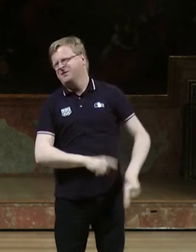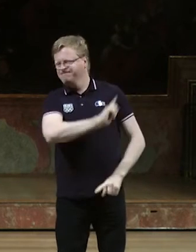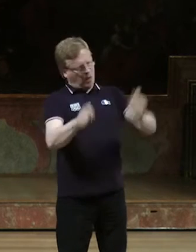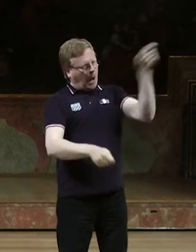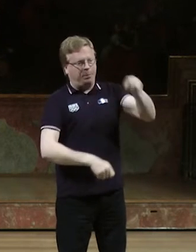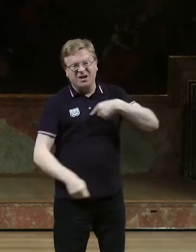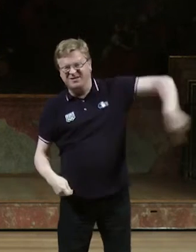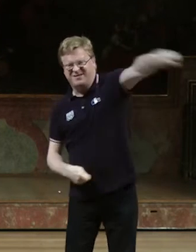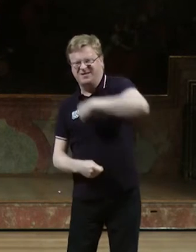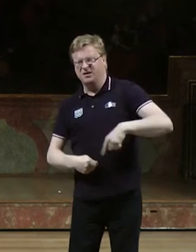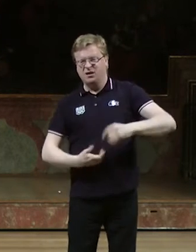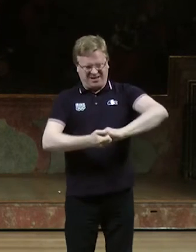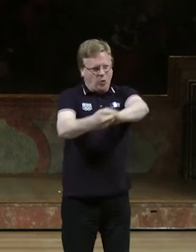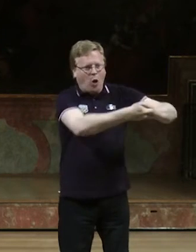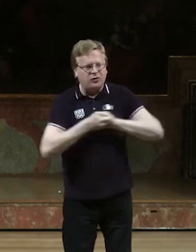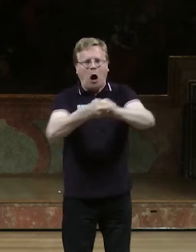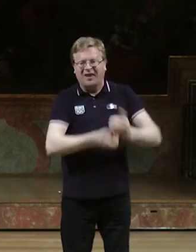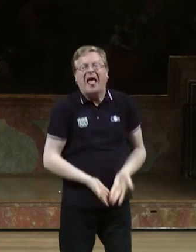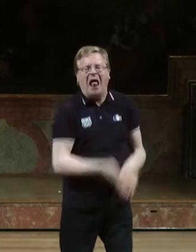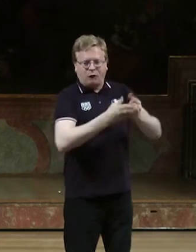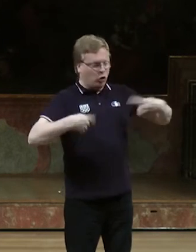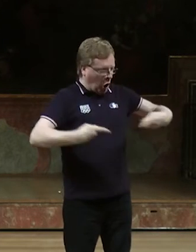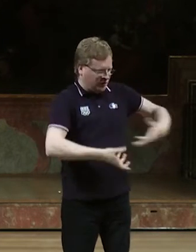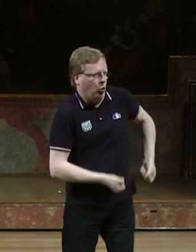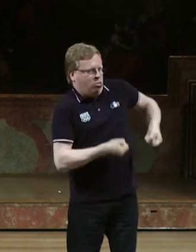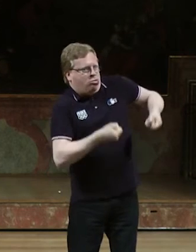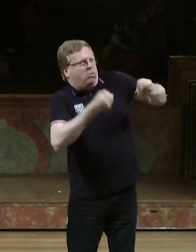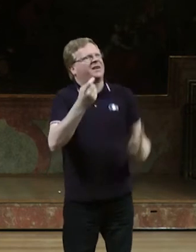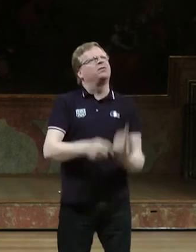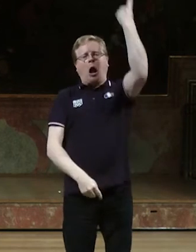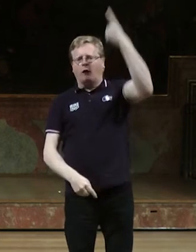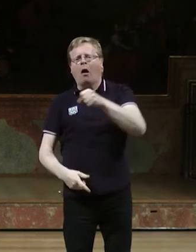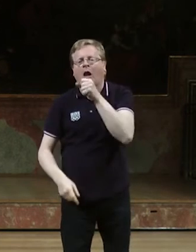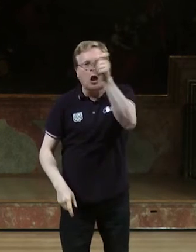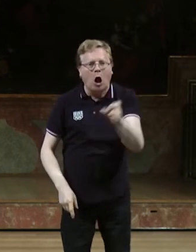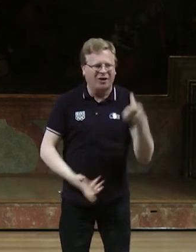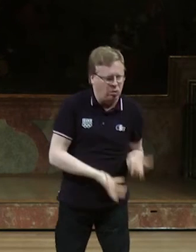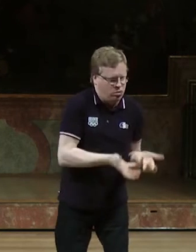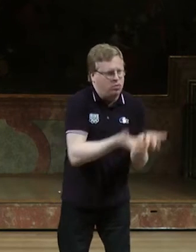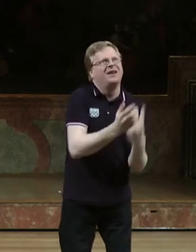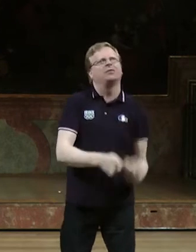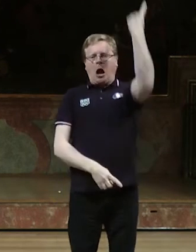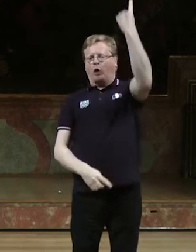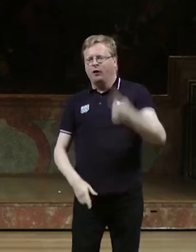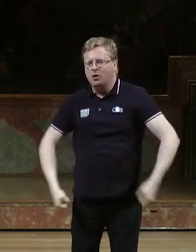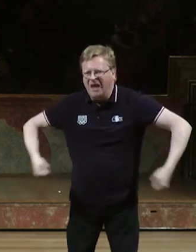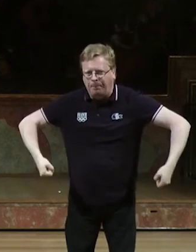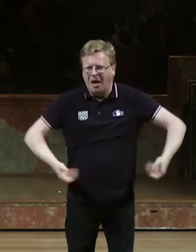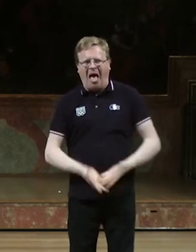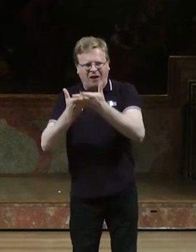Auch Lift und Aufzüge, das braucht man nicht. Man kann sich gegenseitig helfen und auch Menschen, die gehbehindert sind, müssen nicht